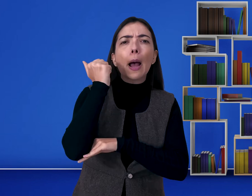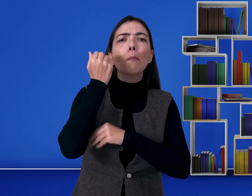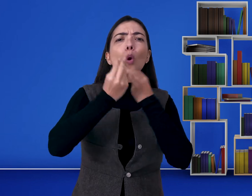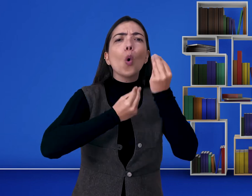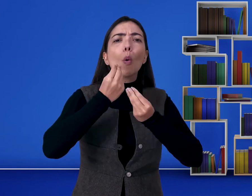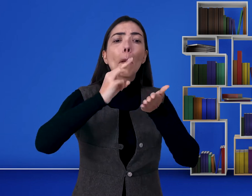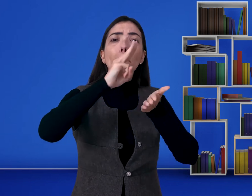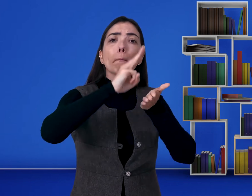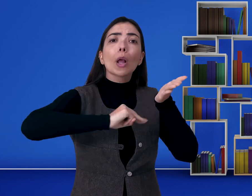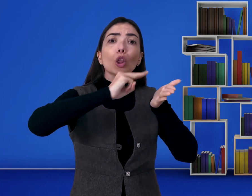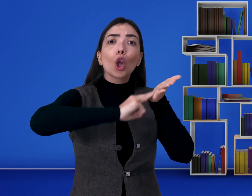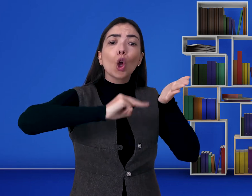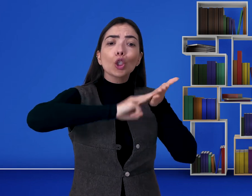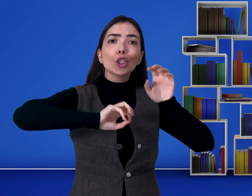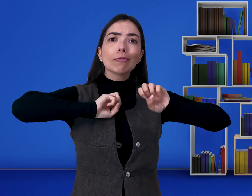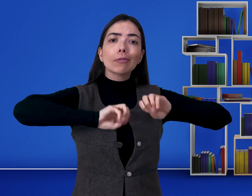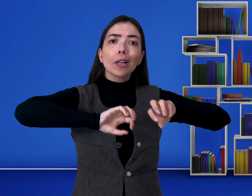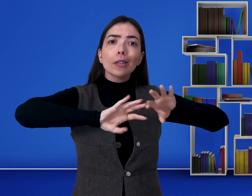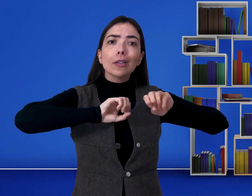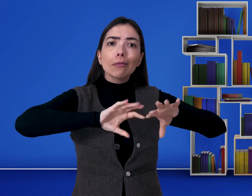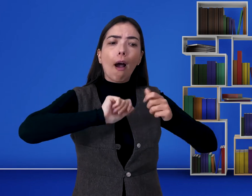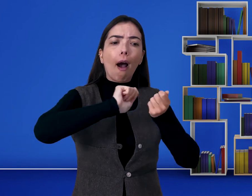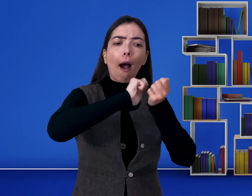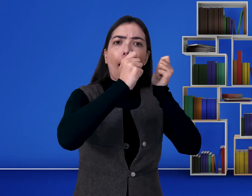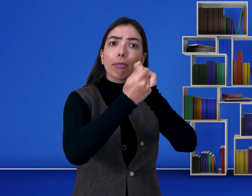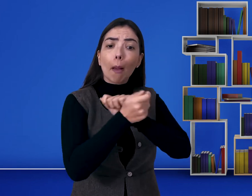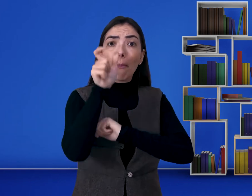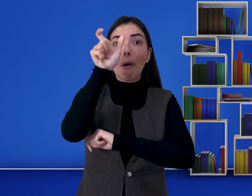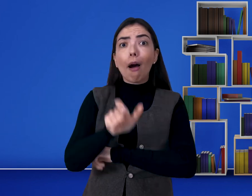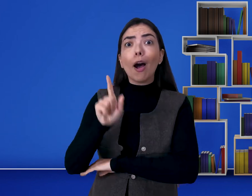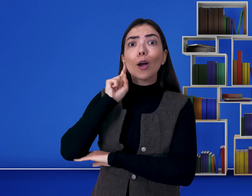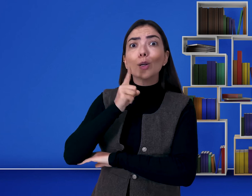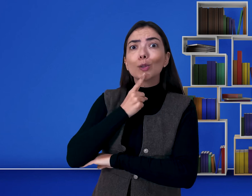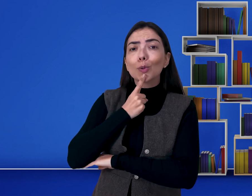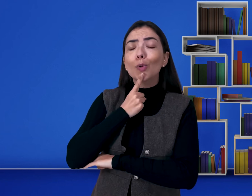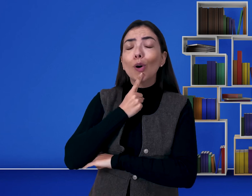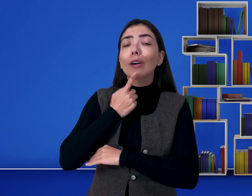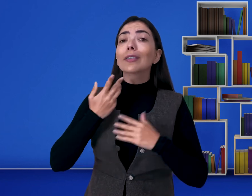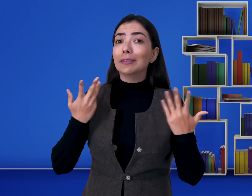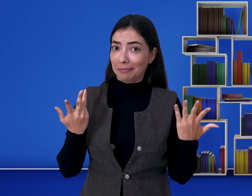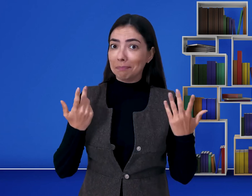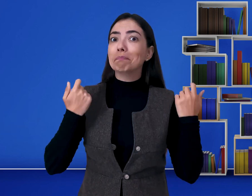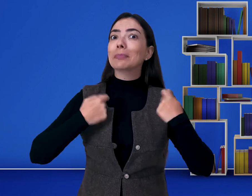se elas utilizam metodologias adequadas para o ensino de pessoas surdas.